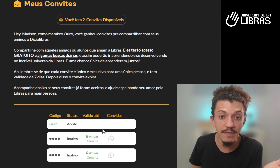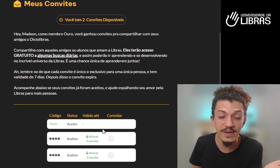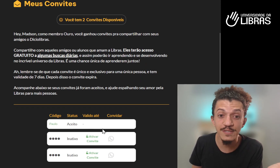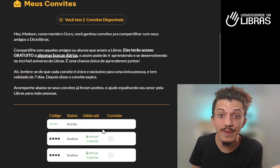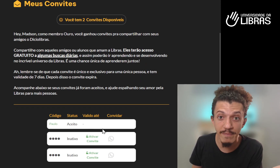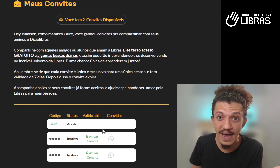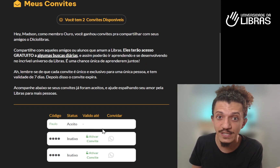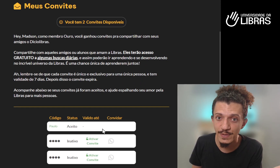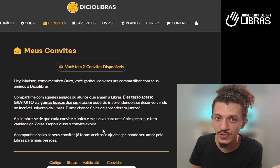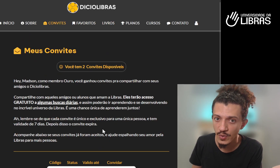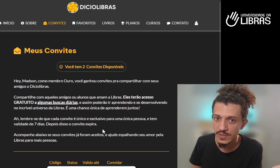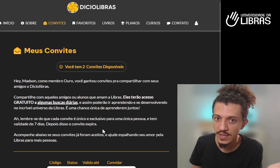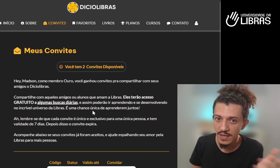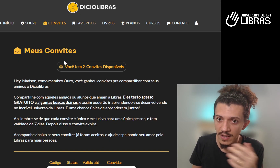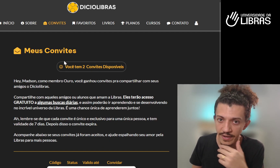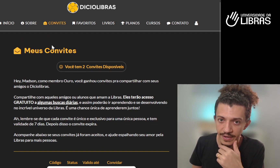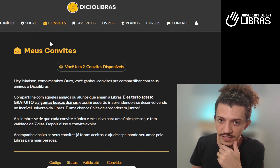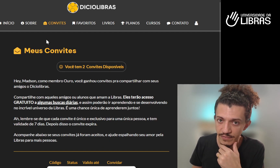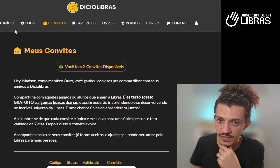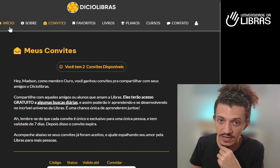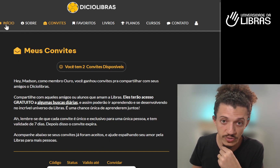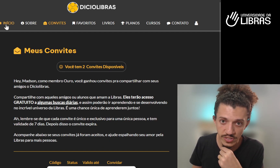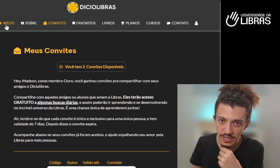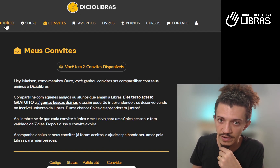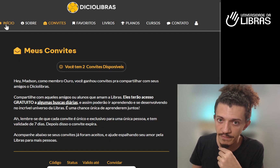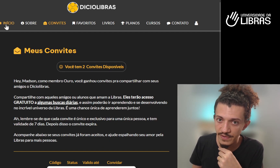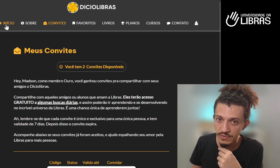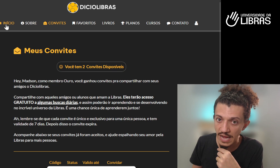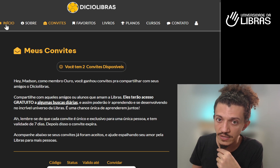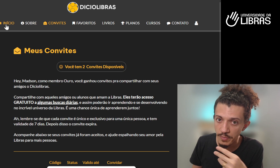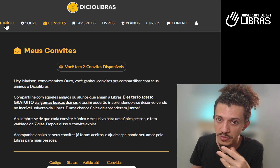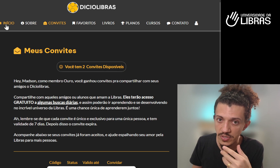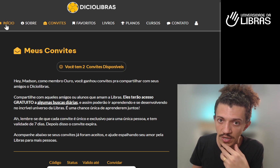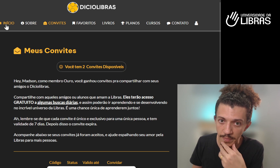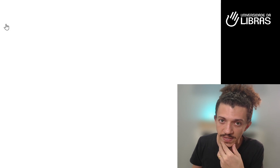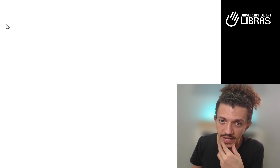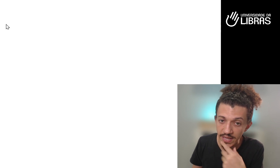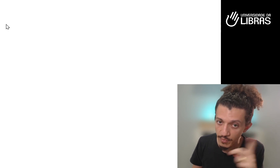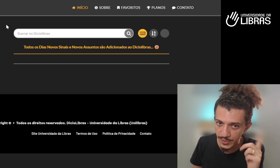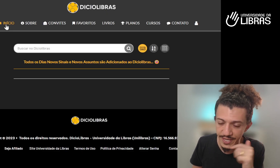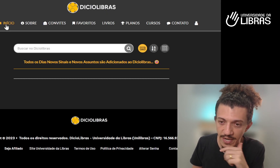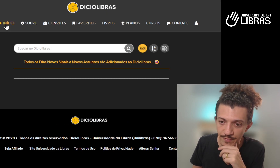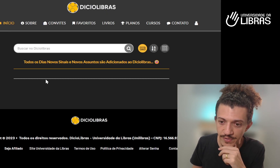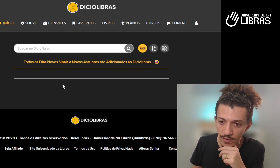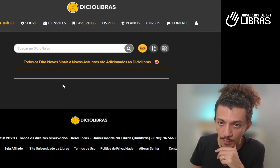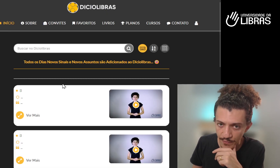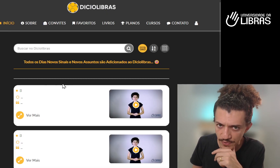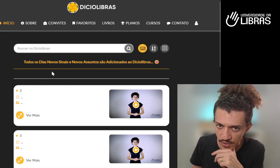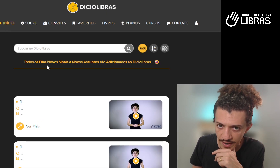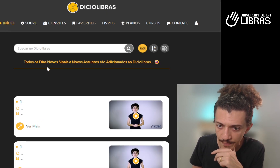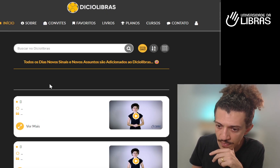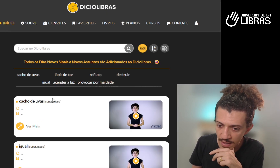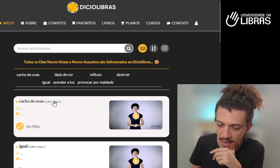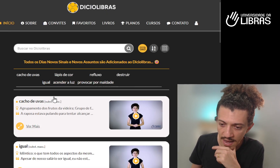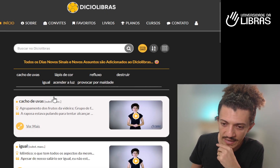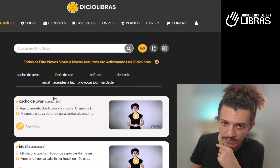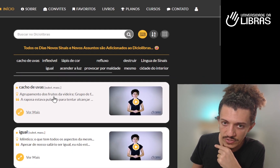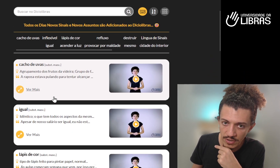Libras para mais pessoas se você não tinha visto nada sobre o Dício Libras ainda vou mostrar aqui para você como funciona aqui no Dício